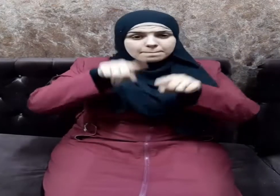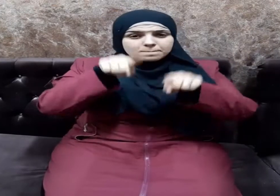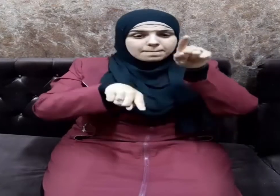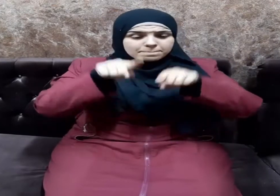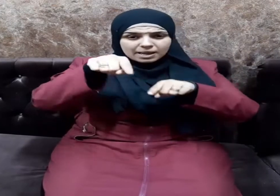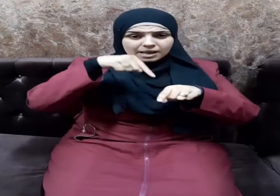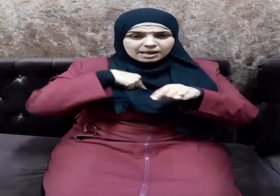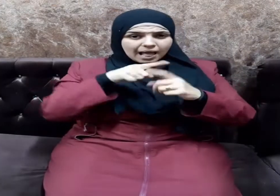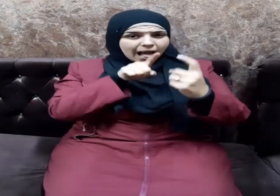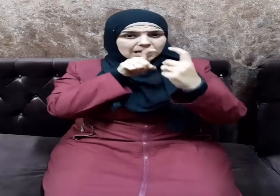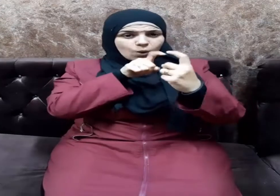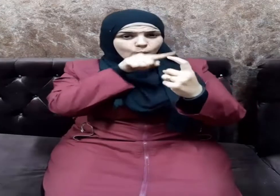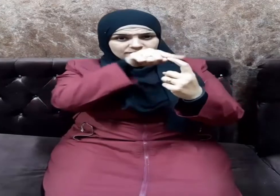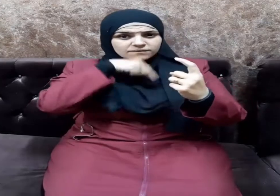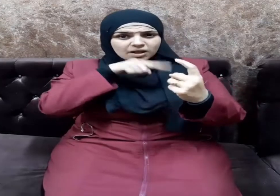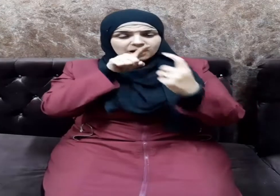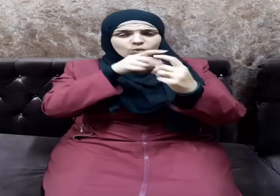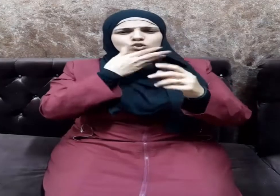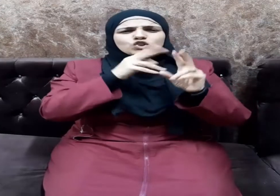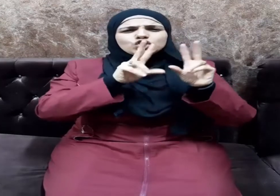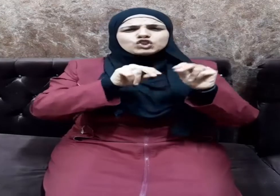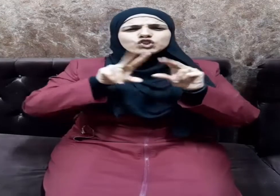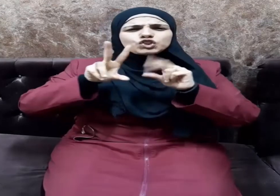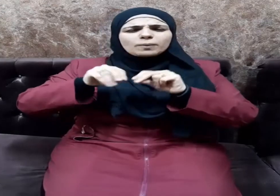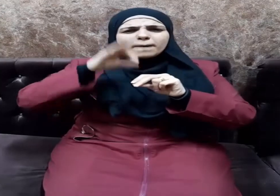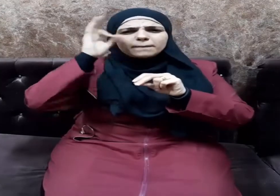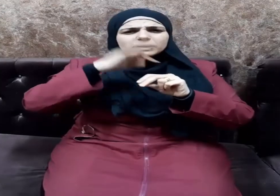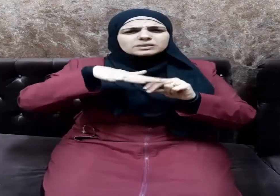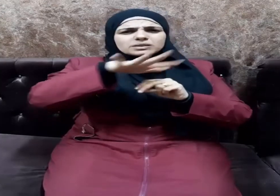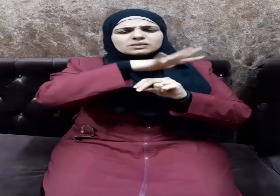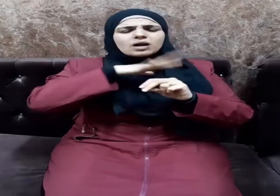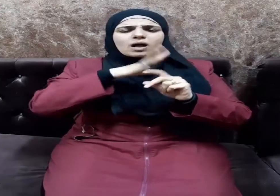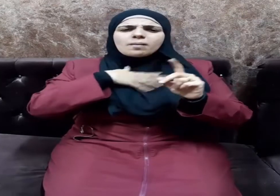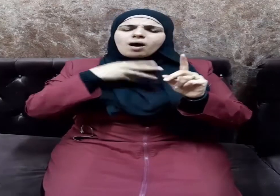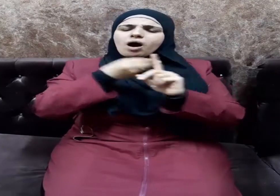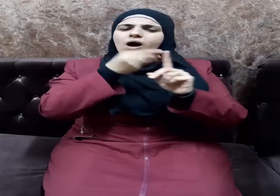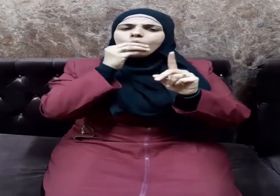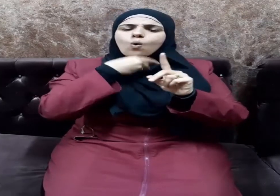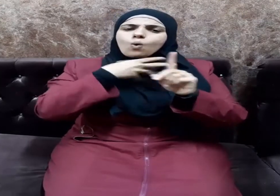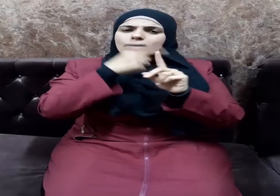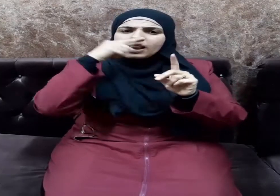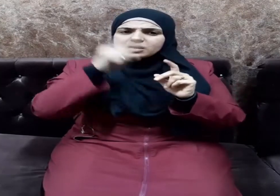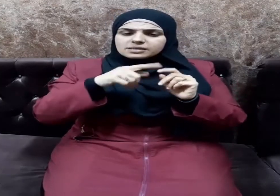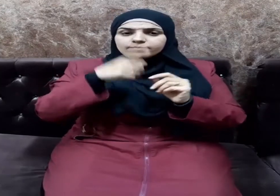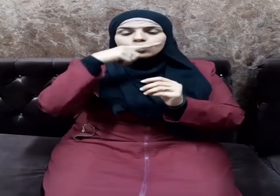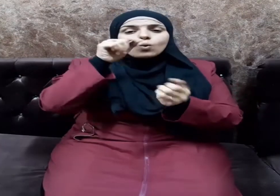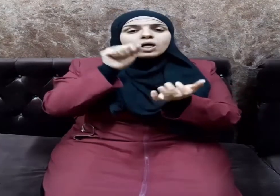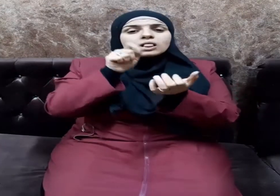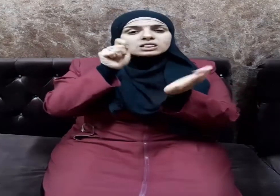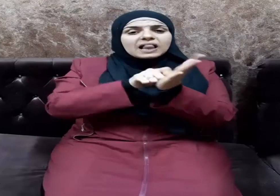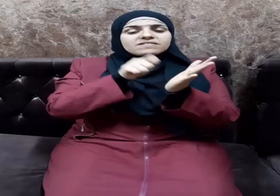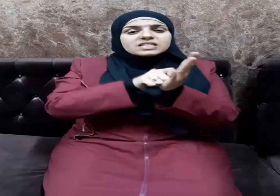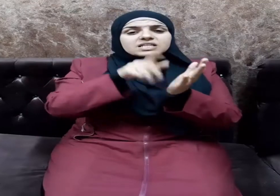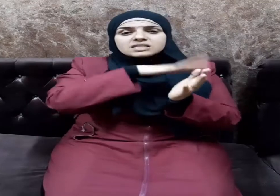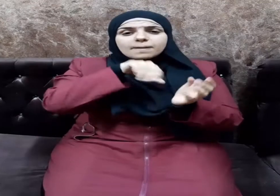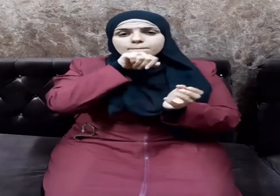وبينه عداوة كأنه ولي حميم وطبق النبي صلى الله عليه